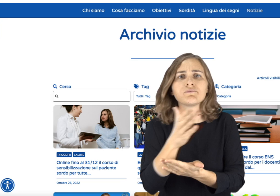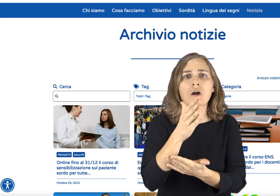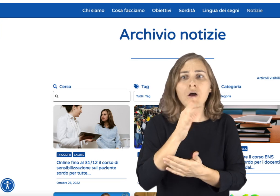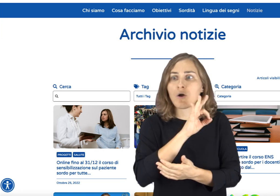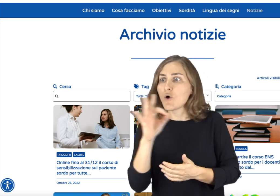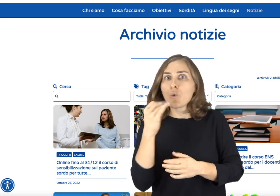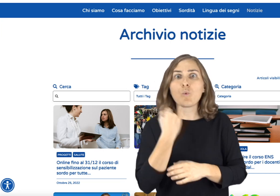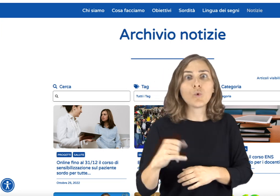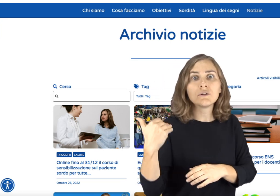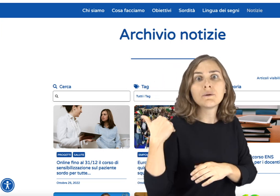sempre aggiornato.